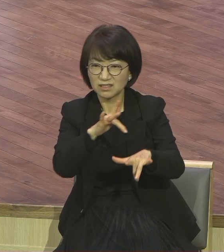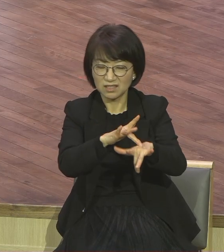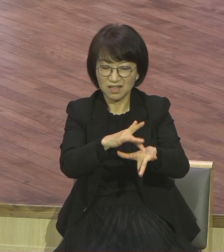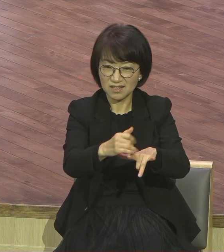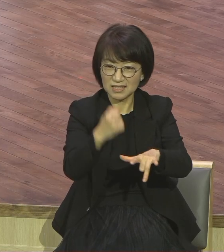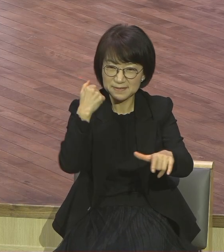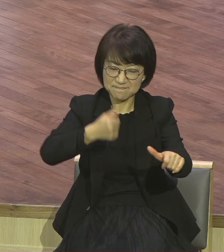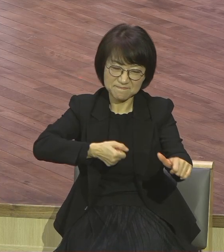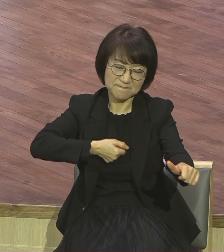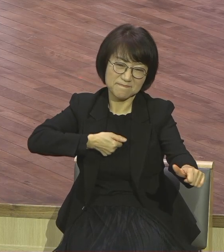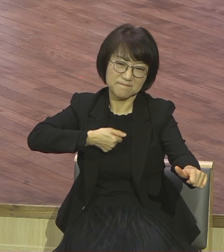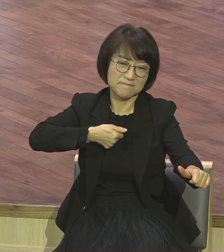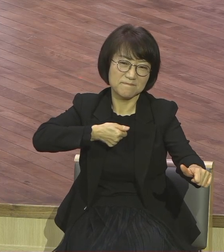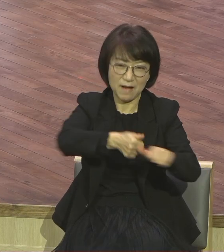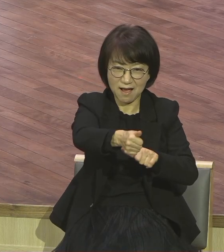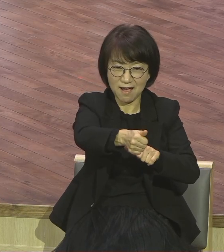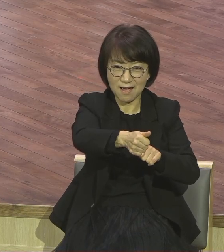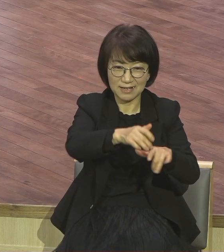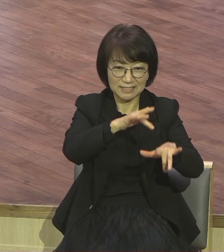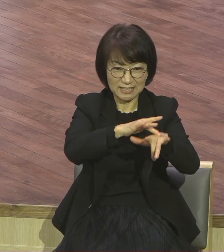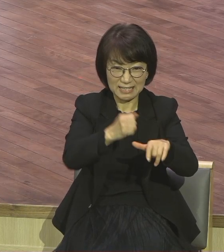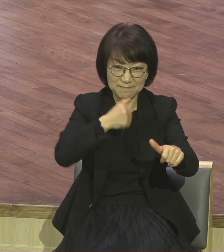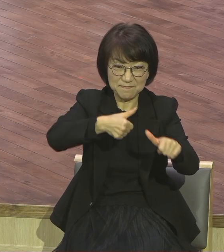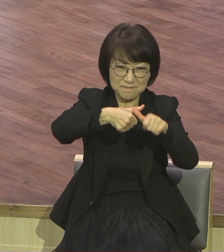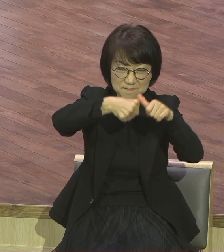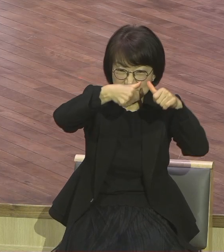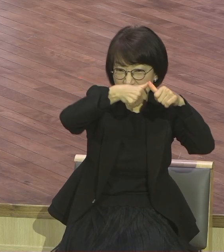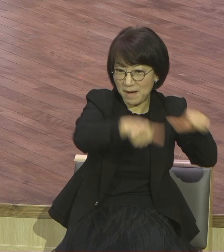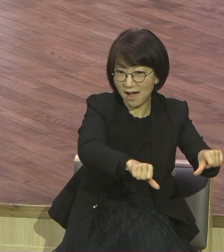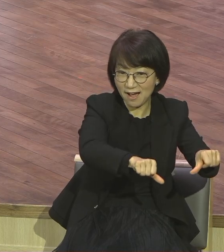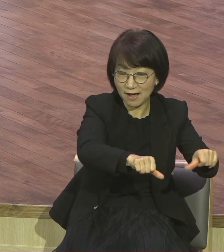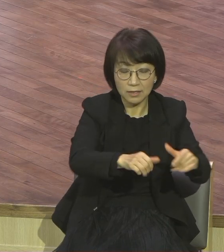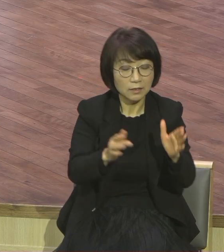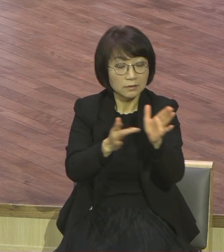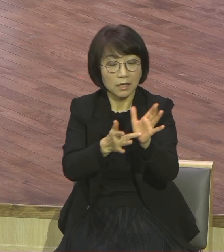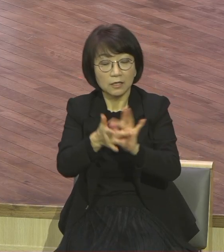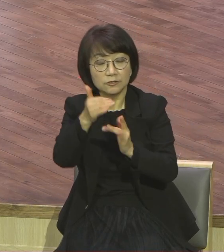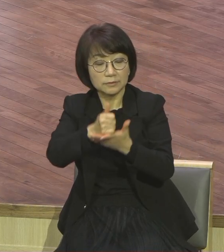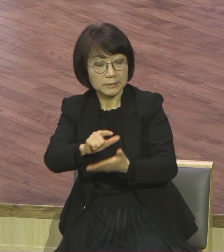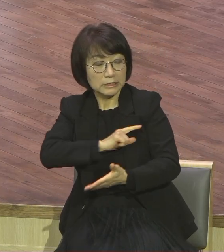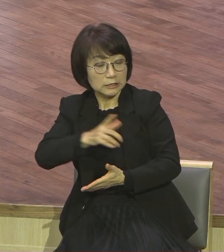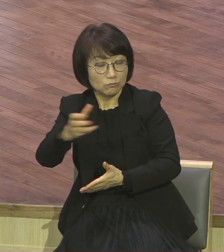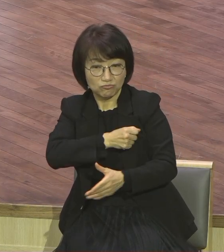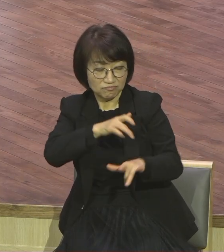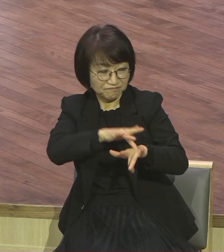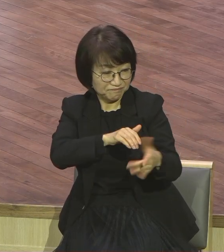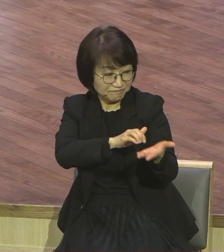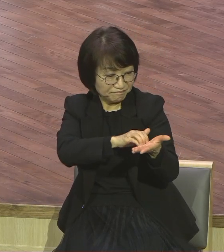우리에게 주셨다. 예수 거기서 명하노니 예수 이름으로 이 귀신을 쫓아내는 권세를 주셨다.